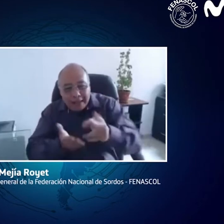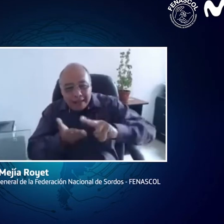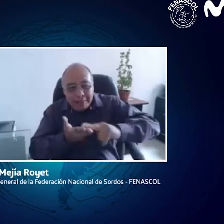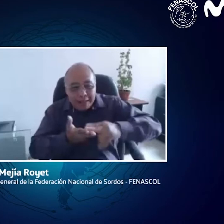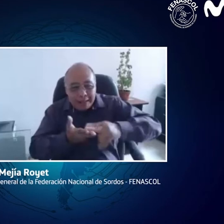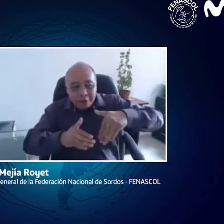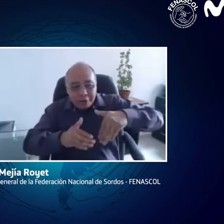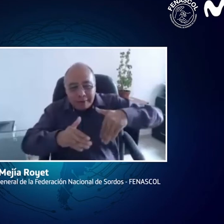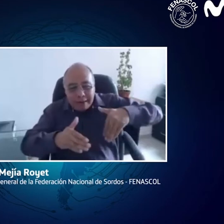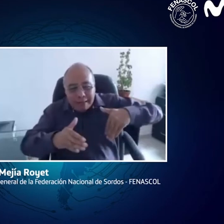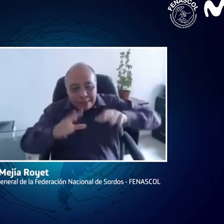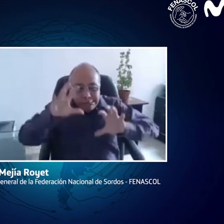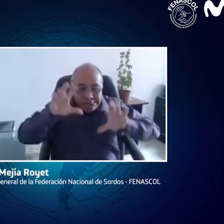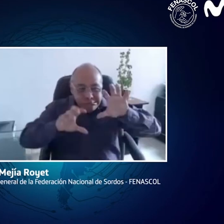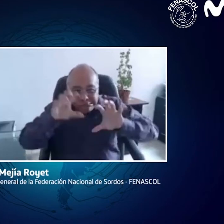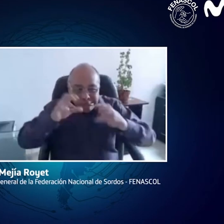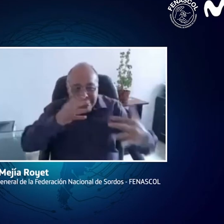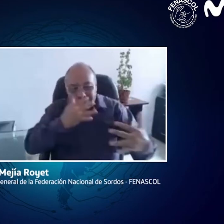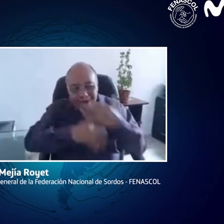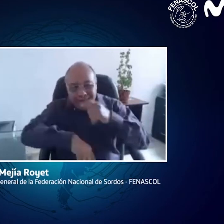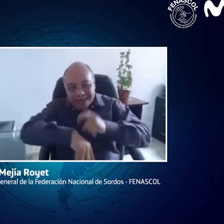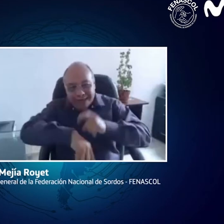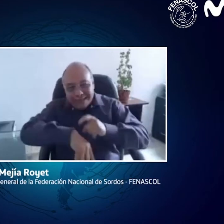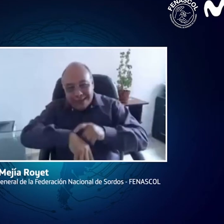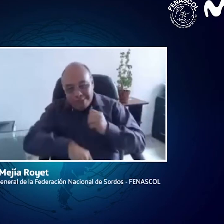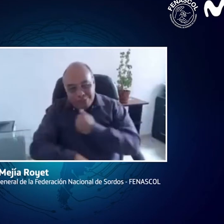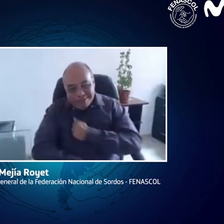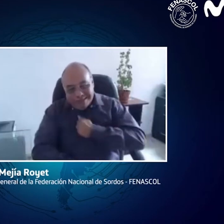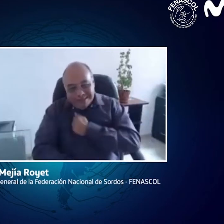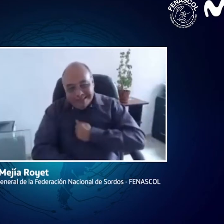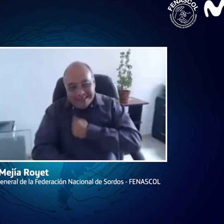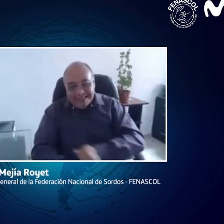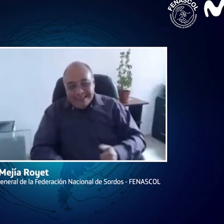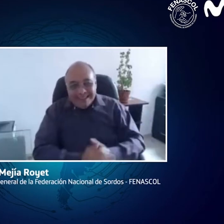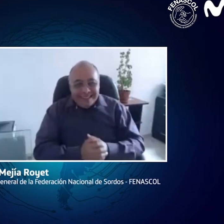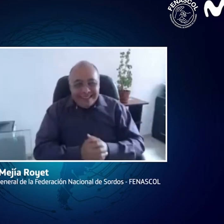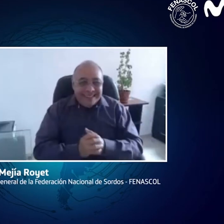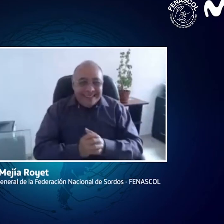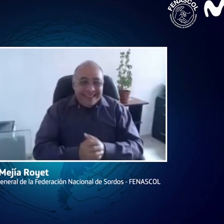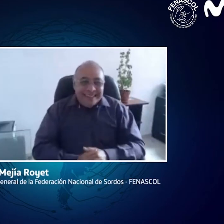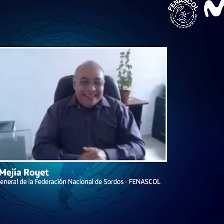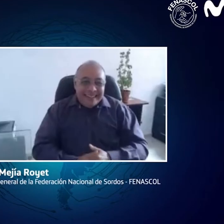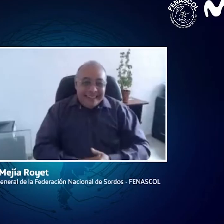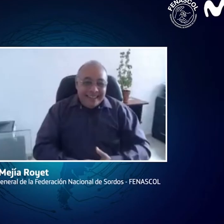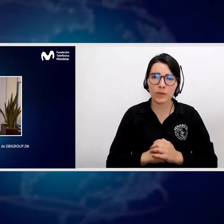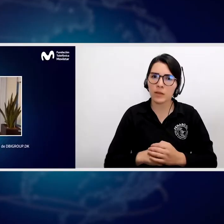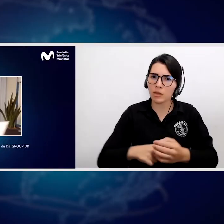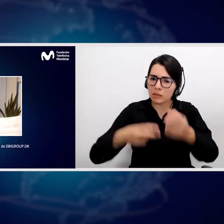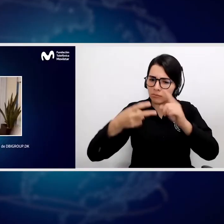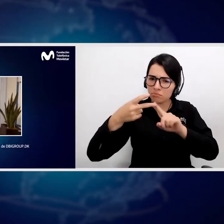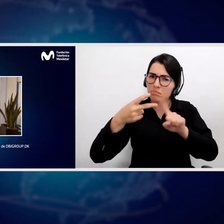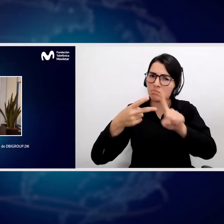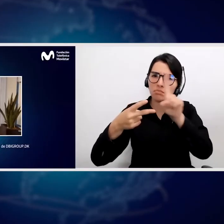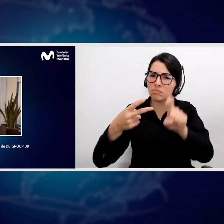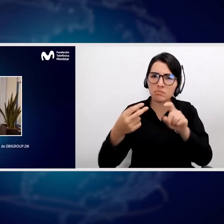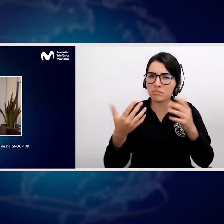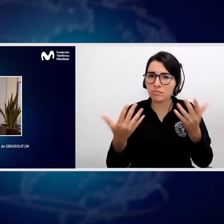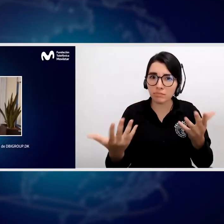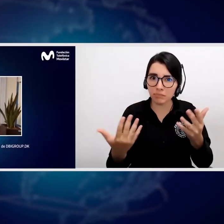de pronto excederme un poquito, entendiendo que hay hacer una mediación lingüística con el servicio de interpretación. Gracias. Entonces, la siguiente pregunta es,